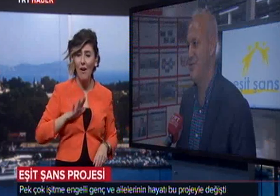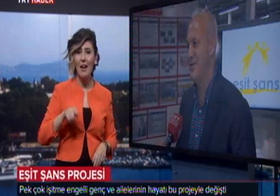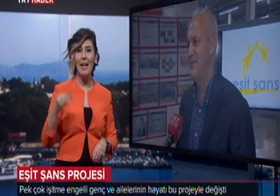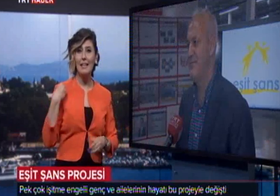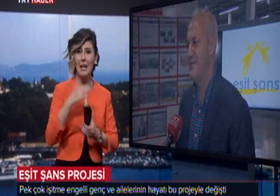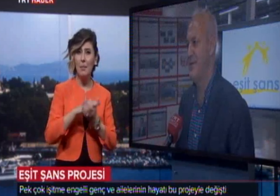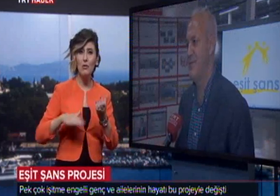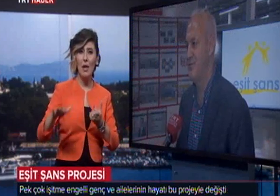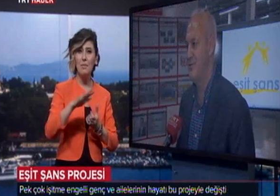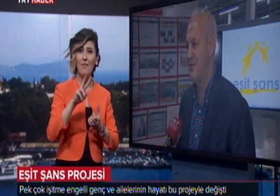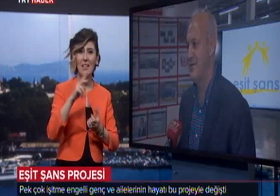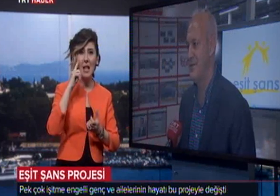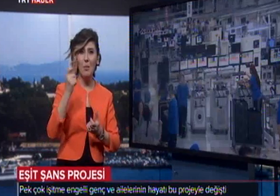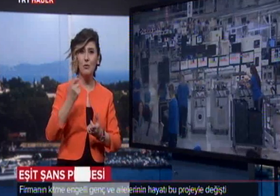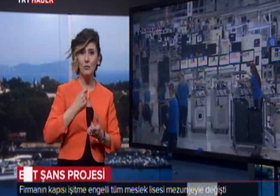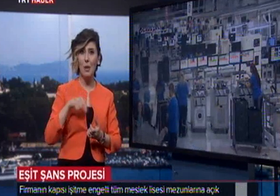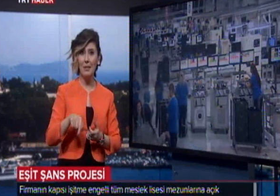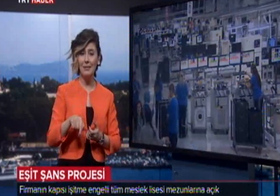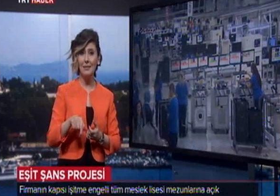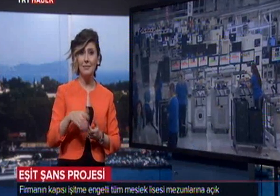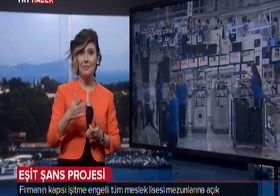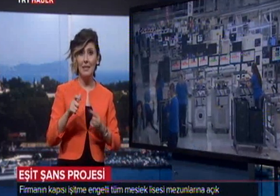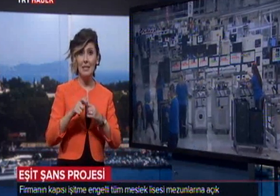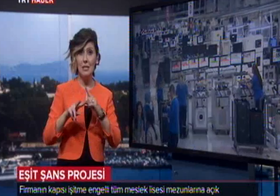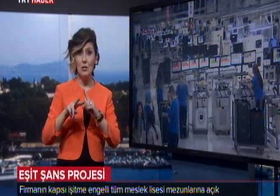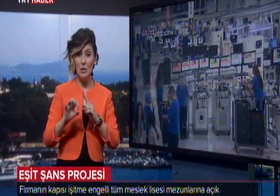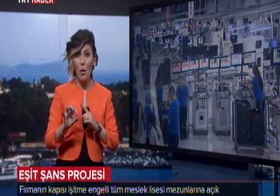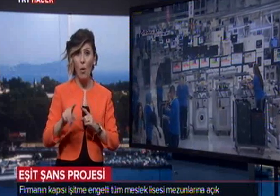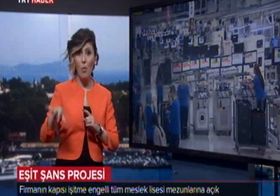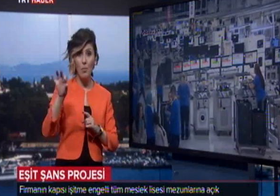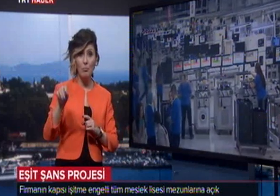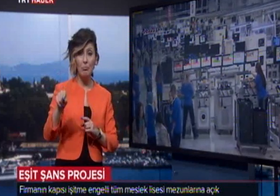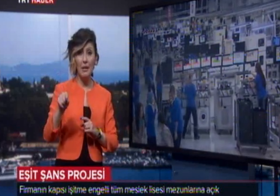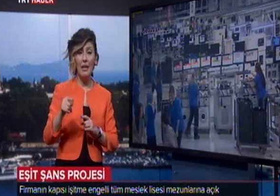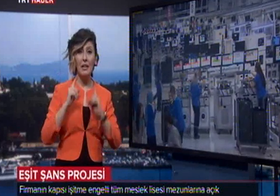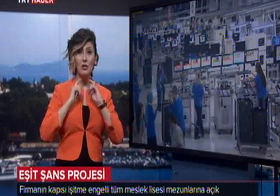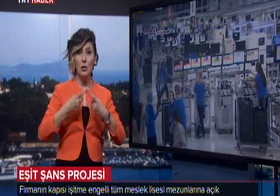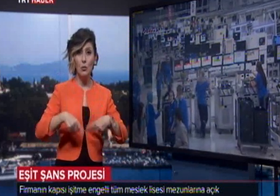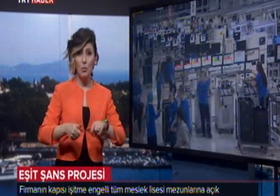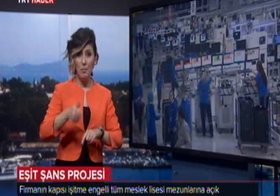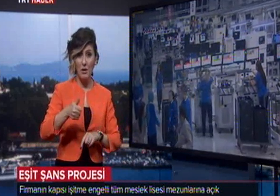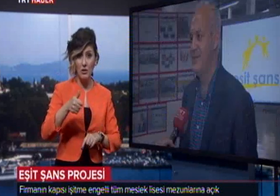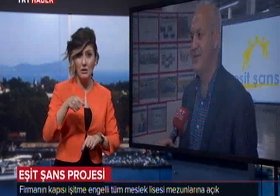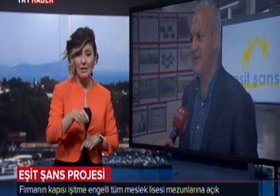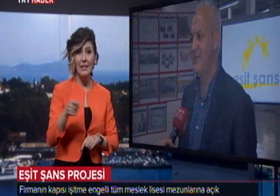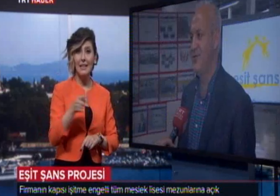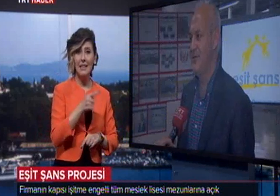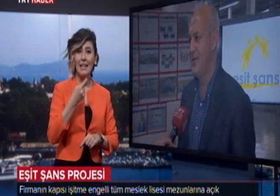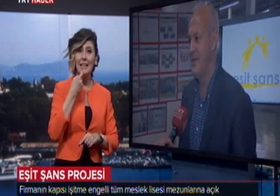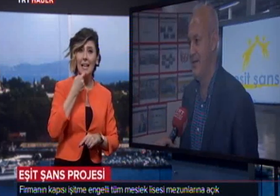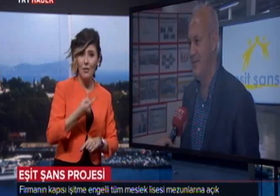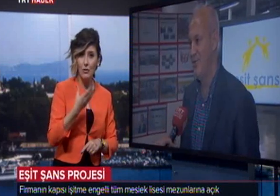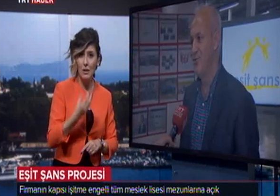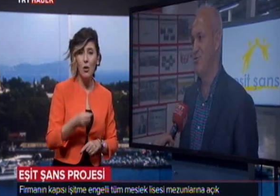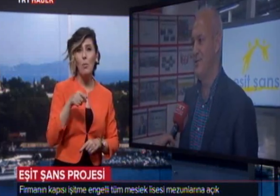Yeni mezunların hepsi bestele başvurabilirler. CEO'muz Tuğran Erdoğan, icra kurulumuz başkanımız Ahmet Zorlu ikisi de telaffuz